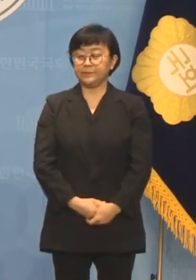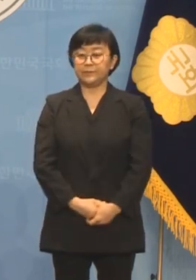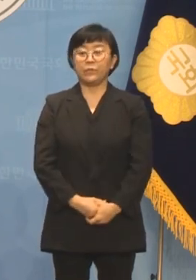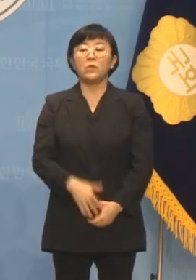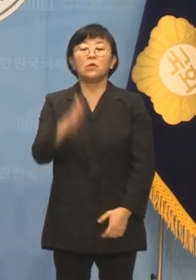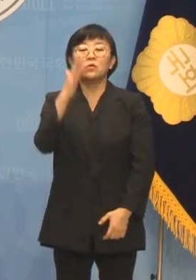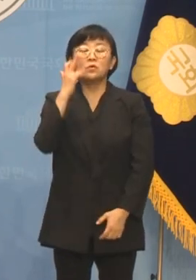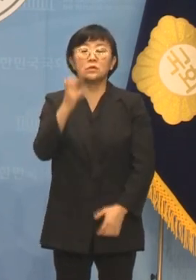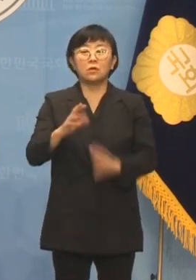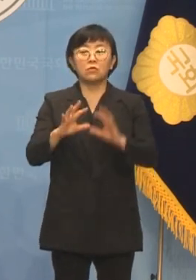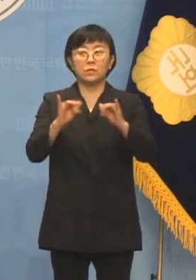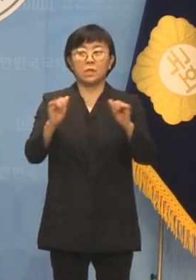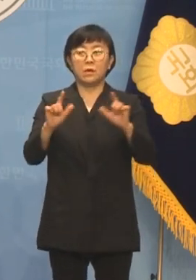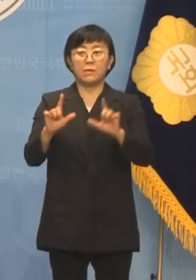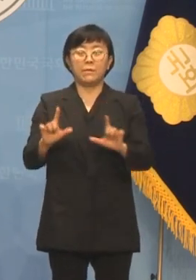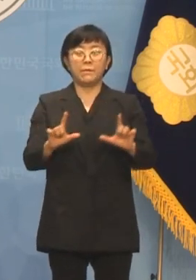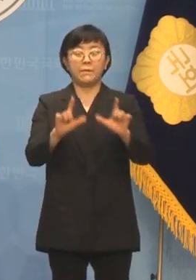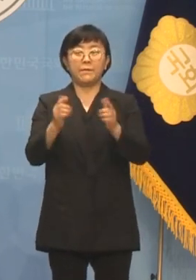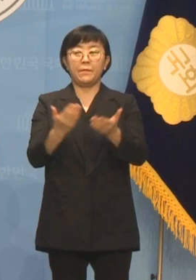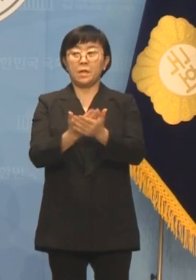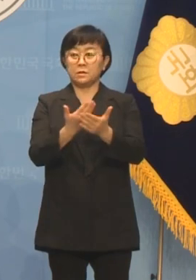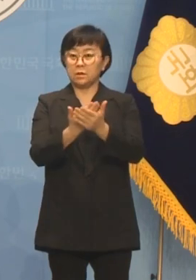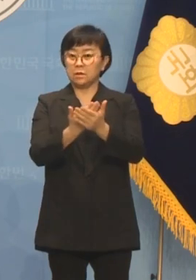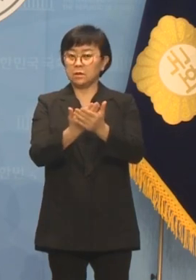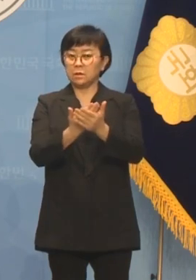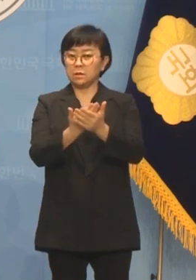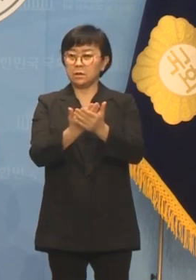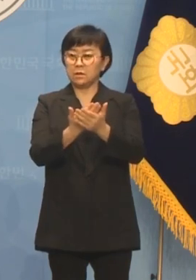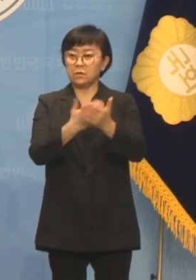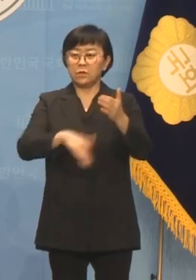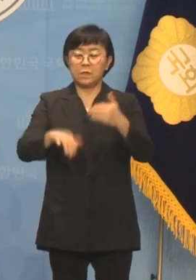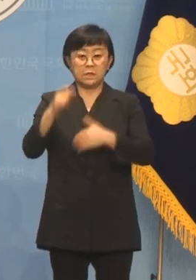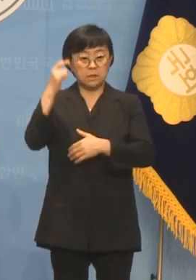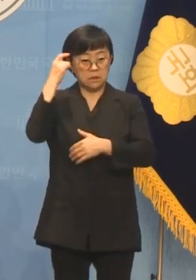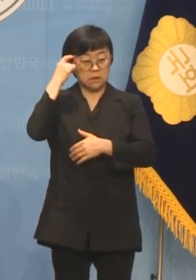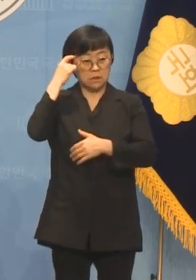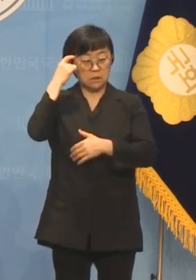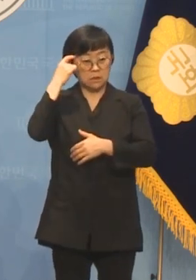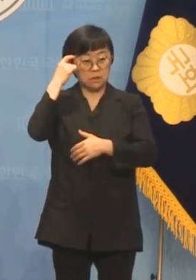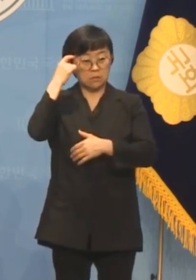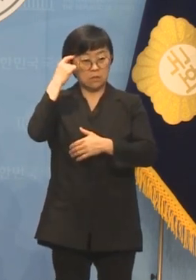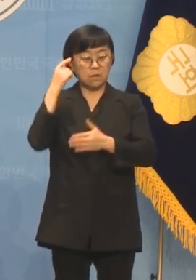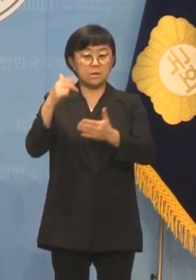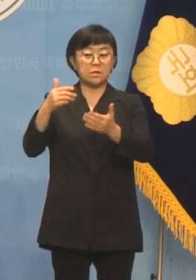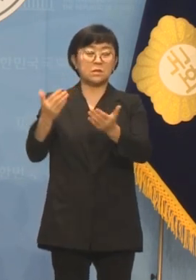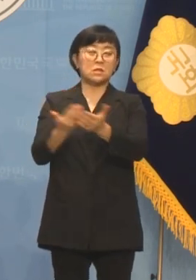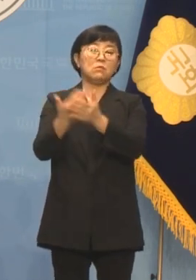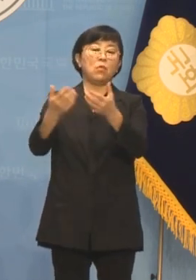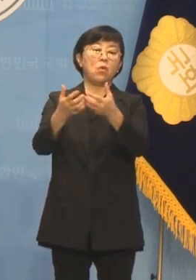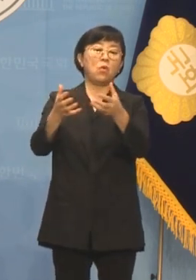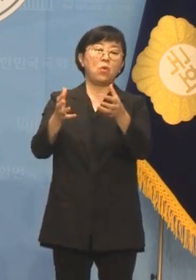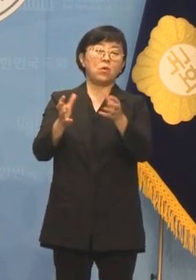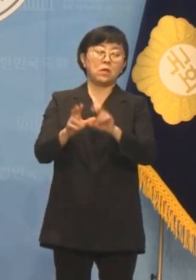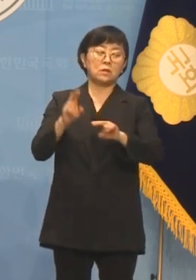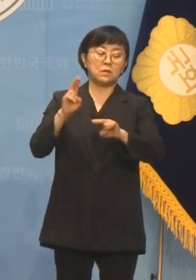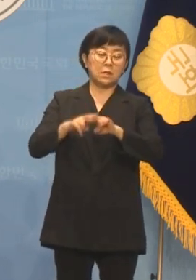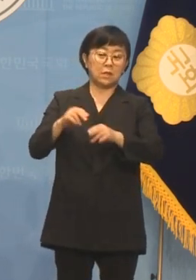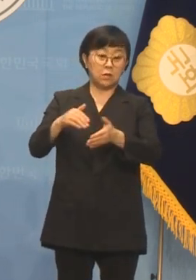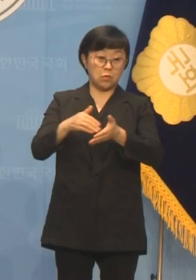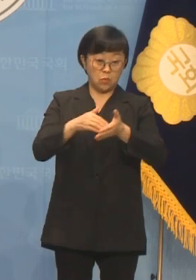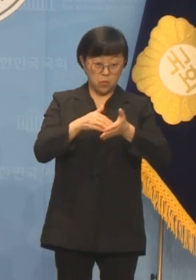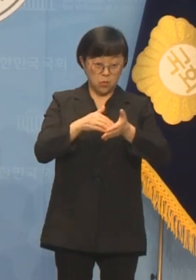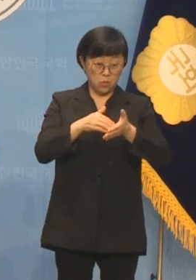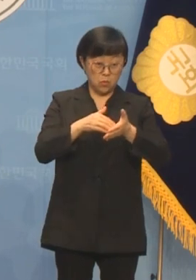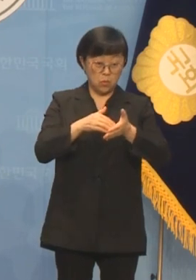울산의 민생과 발전은 최우선을 여기는 우리의 신념이 진보당의 무리한 자리 요구로 인해